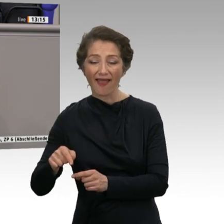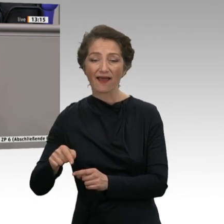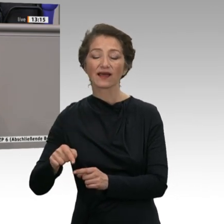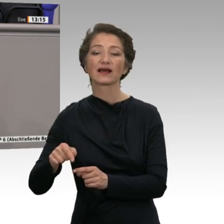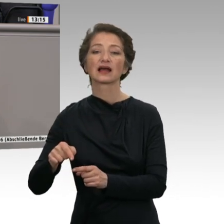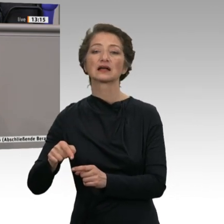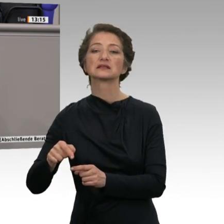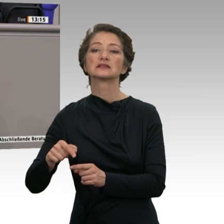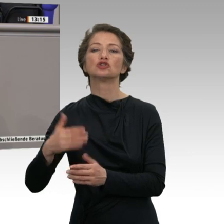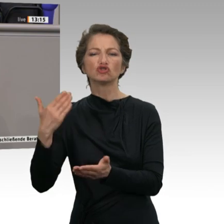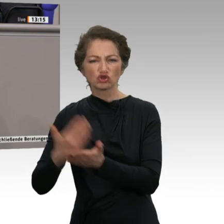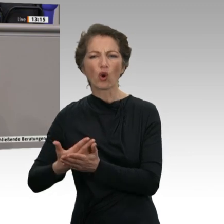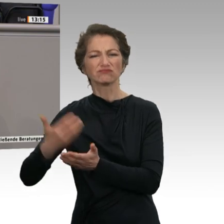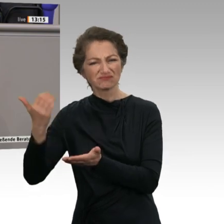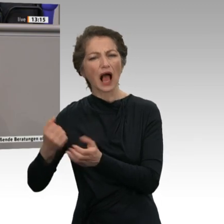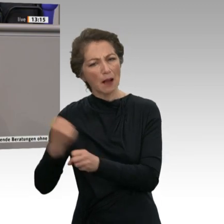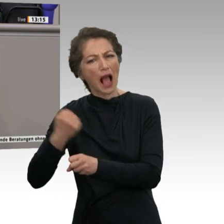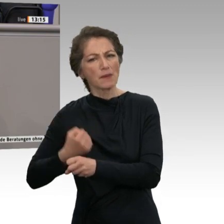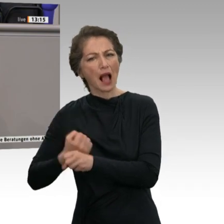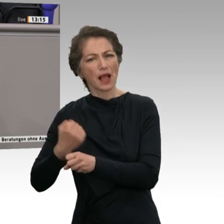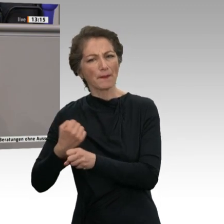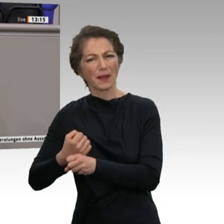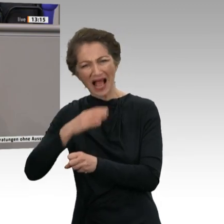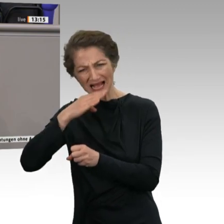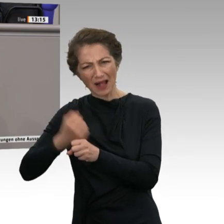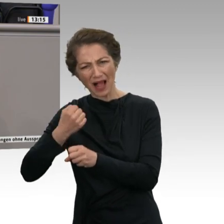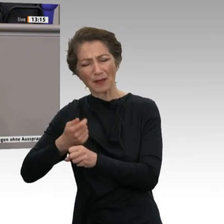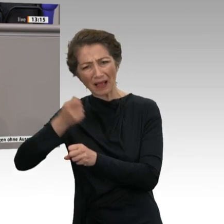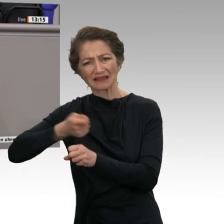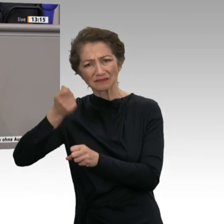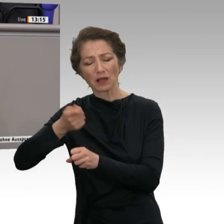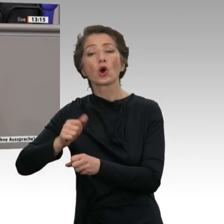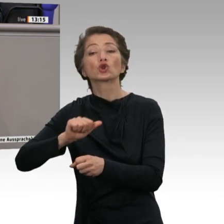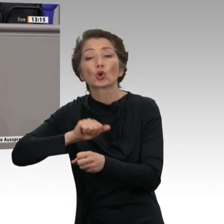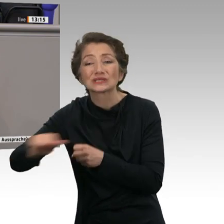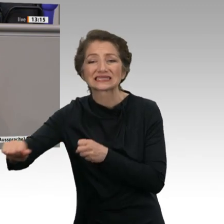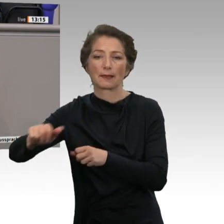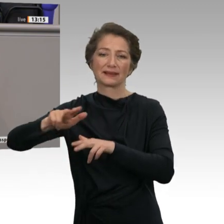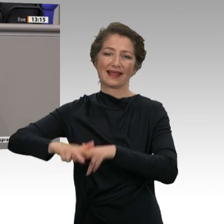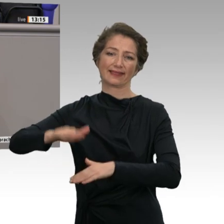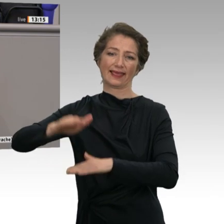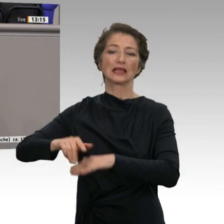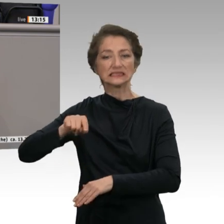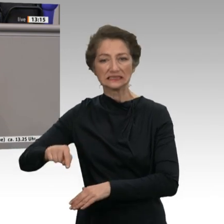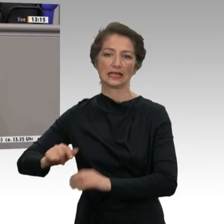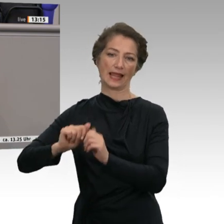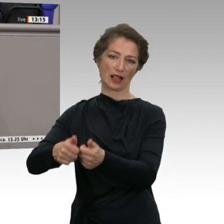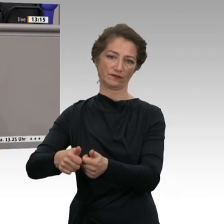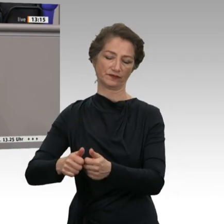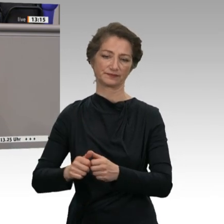Erwerbslebens voller Beschäftigung und Beitragszahlung nur für eine geringe Rente verfügen. Die Mindestrente hingegen